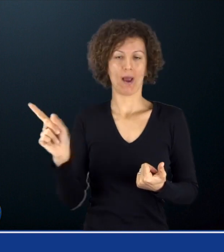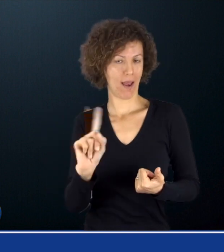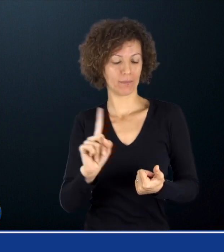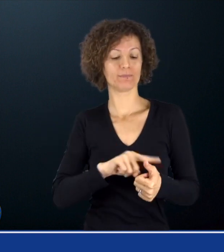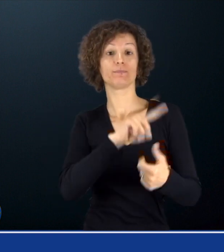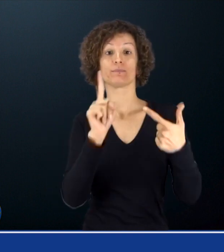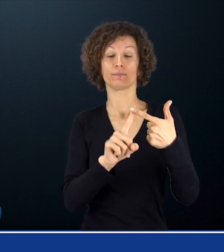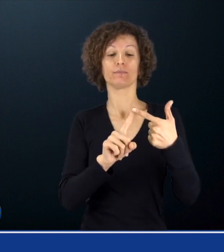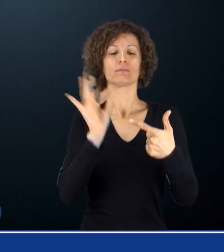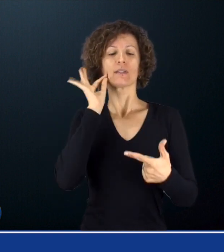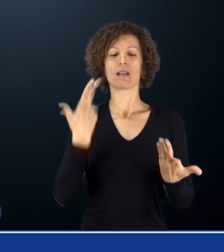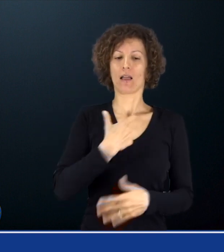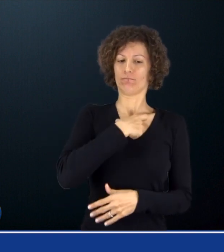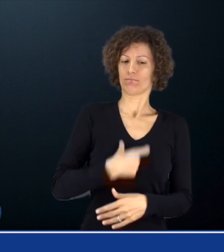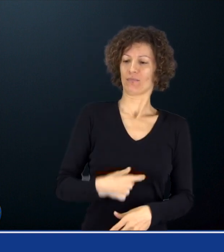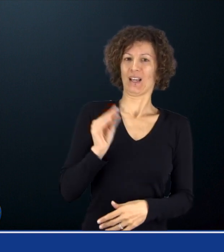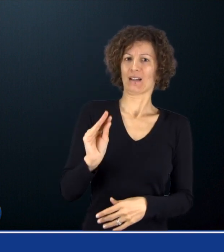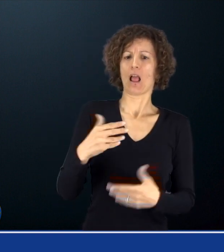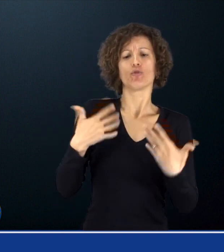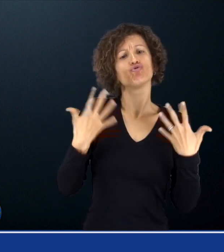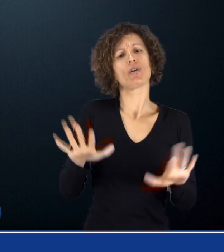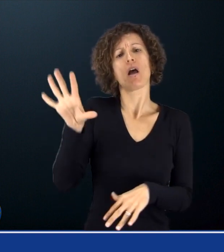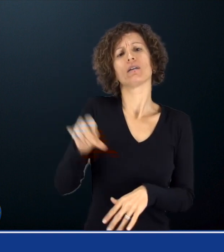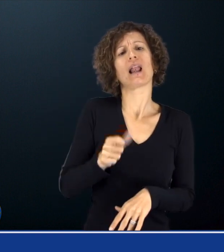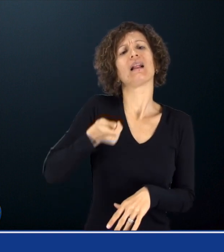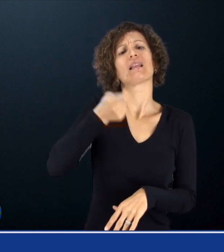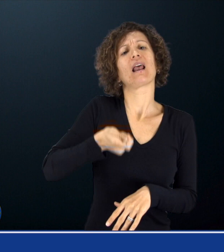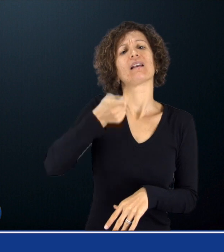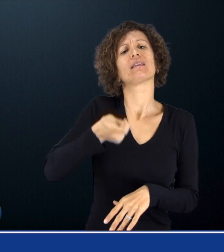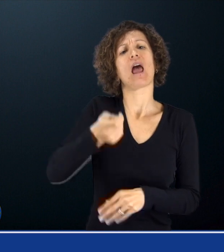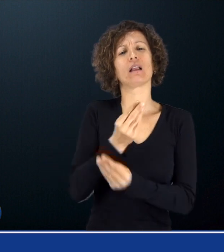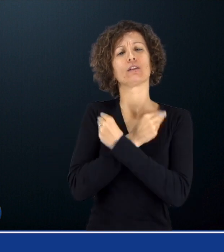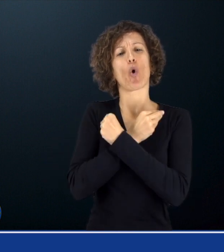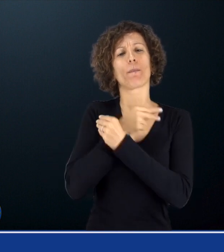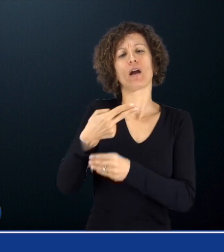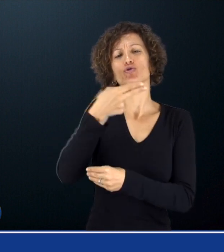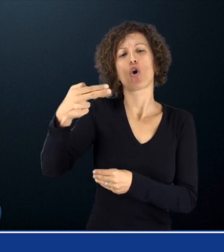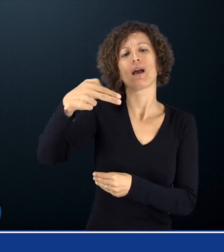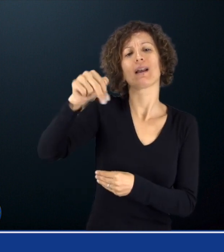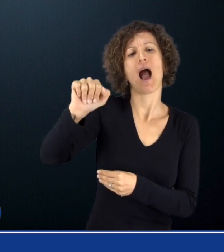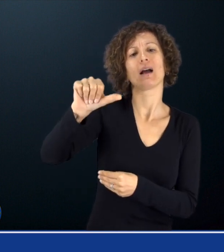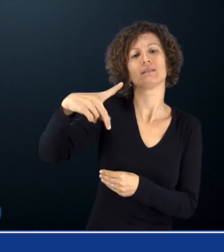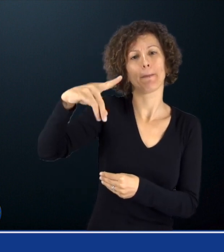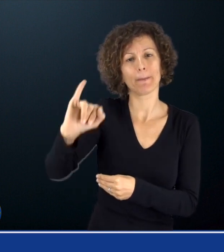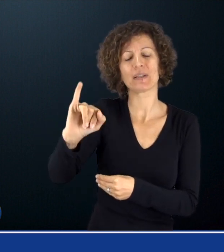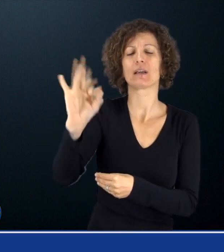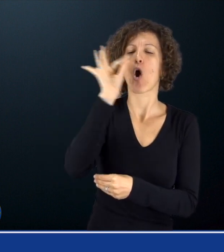1500 euro Attenzione! L'erogazione dell'ape sociale è esclusa nei seguenti casi Se il